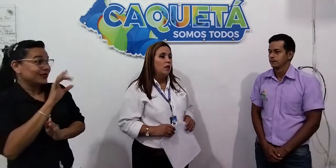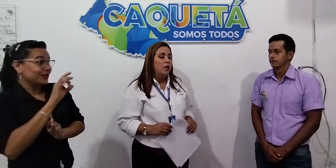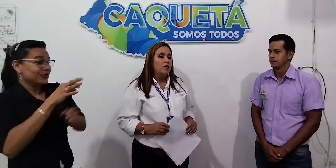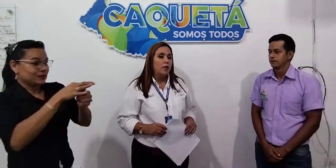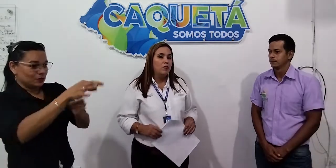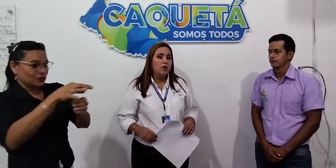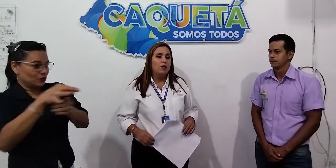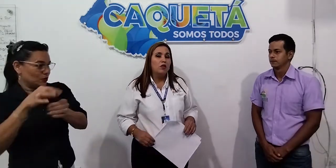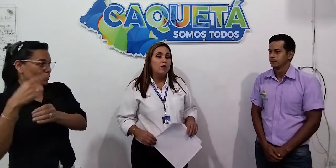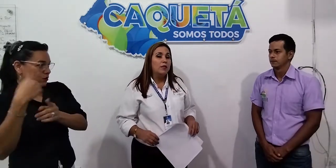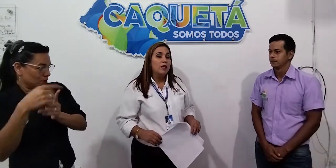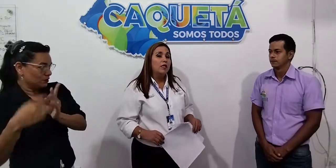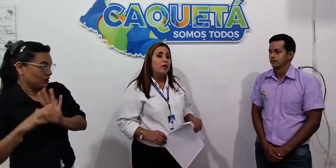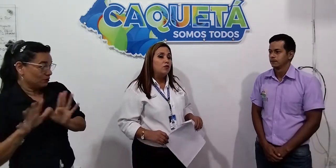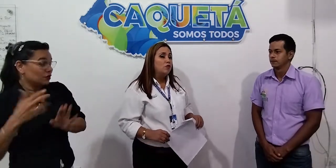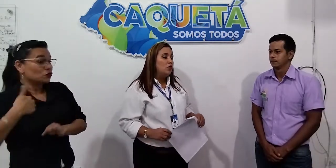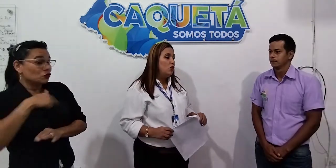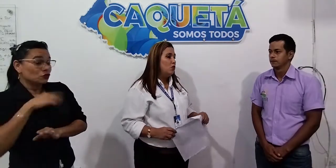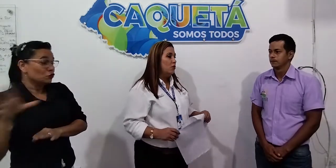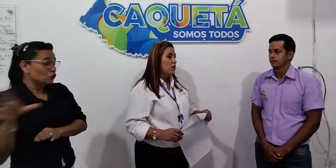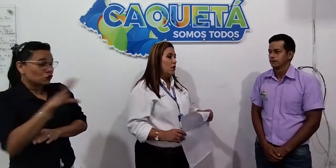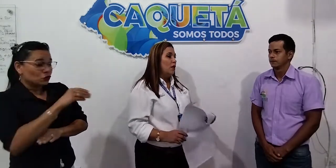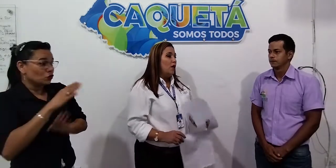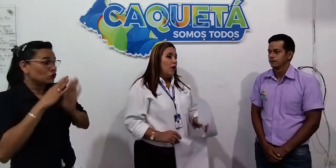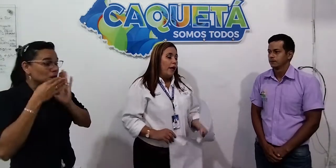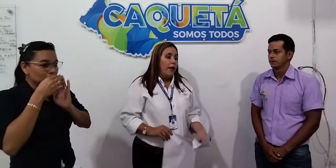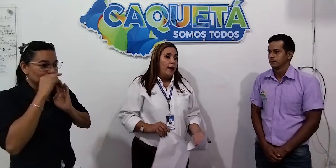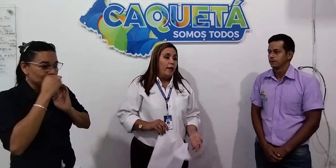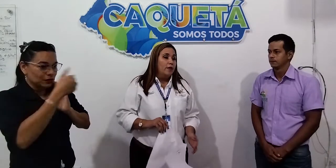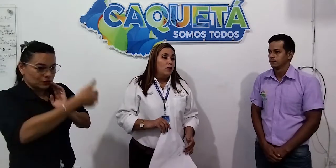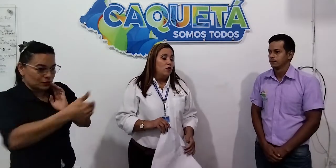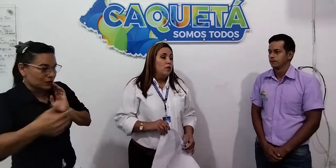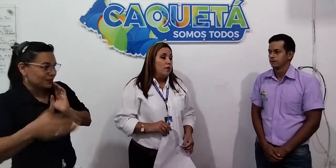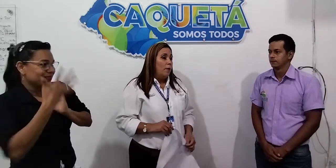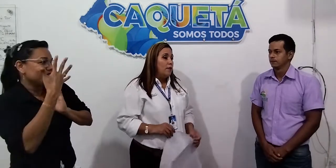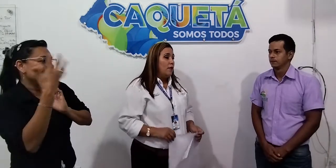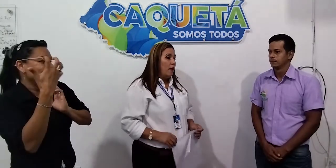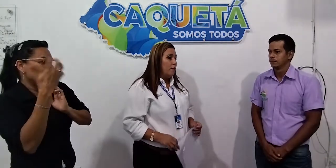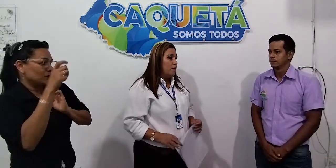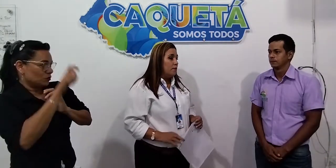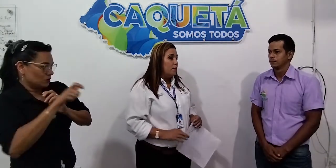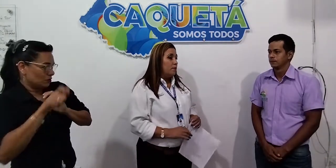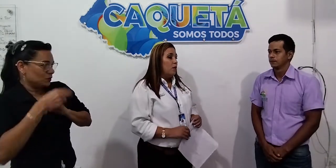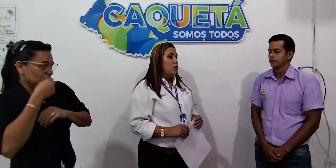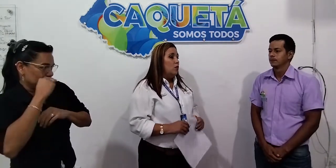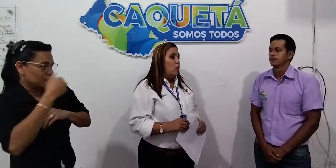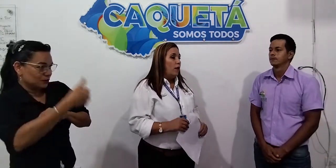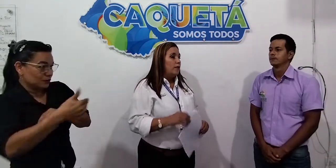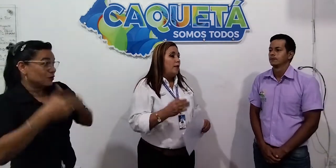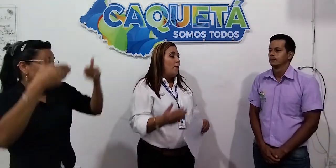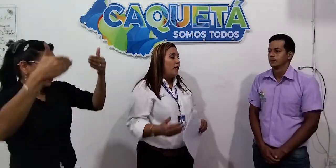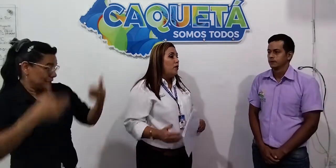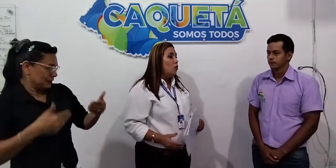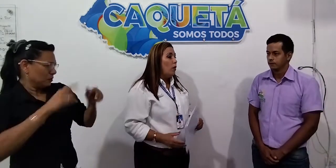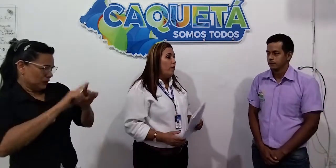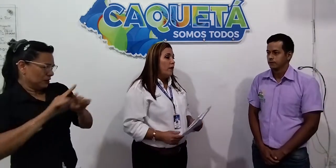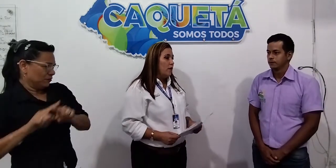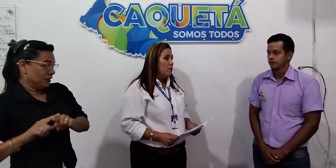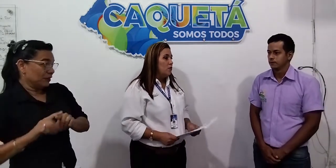Estamos atendiendo a más de 500 niños con discapacidad, los cuales 29 de ellos